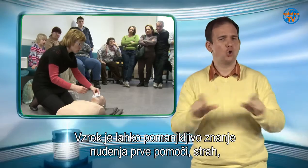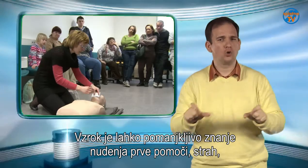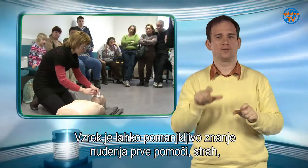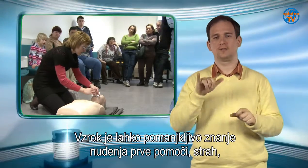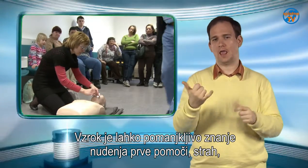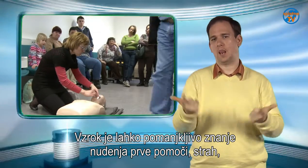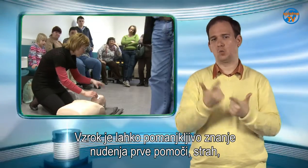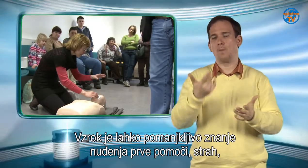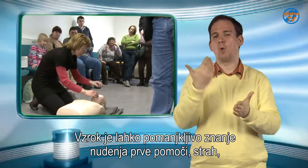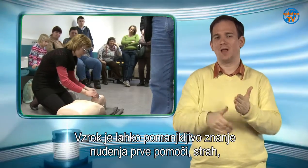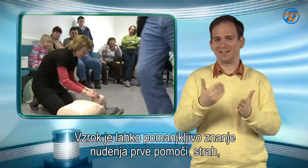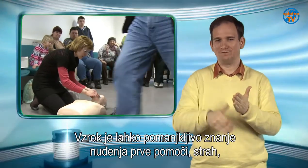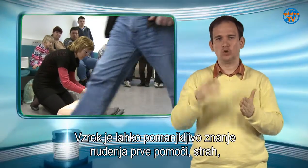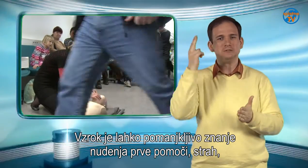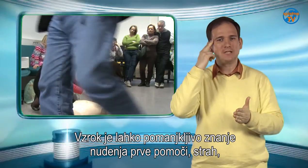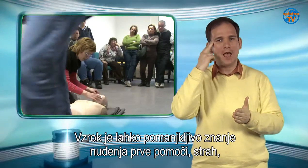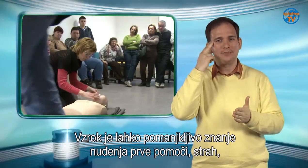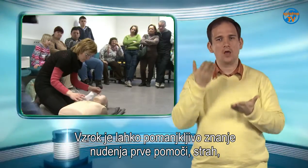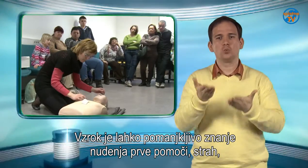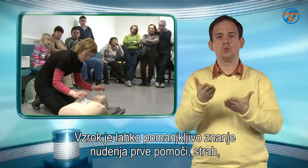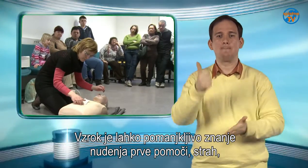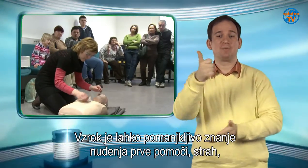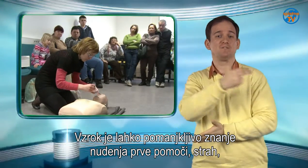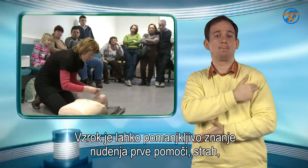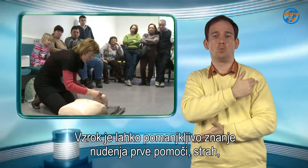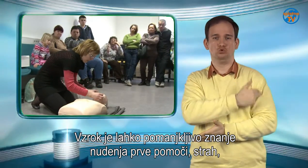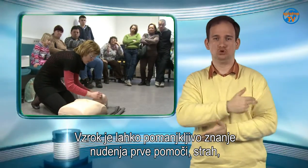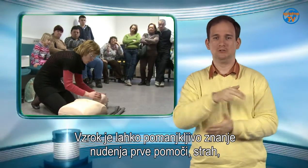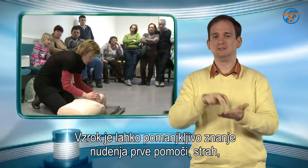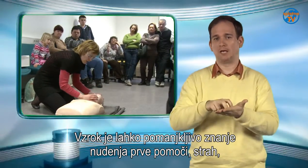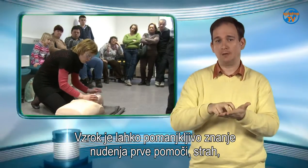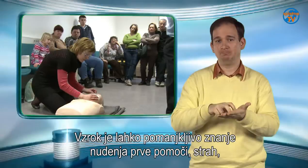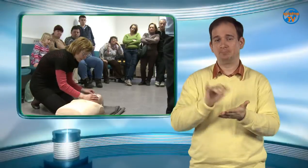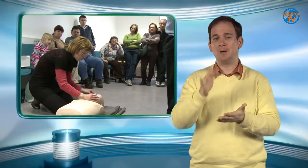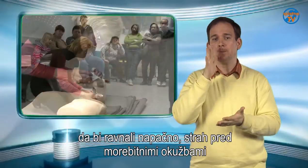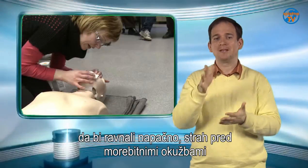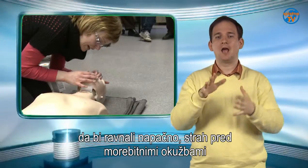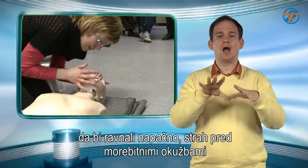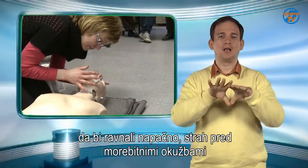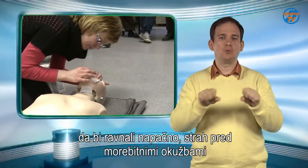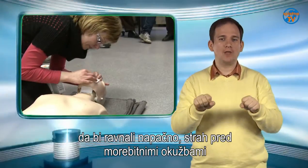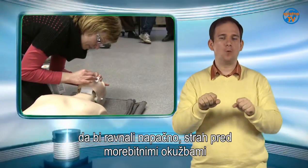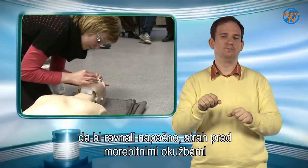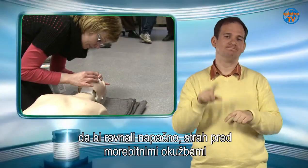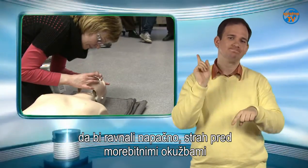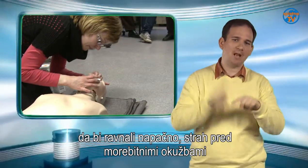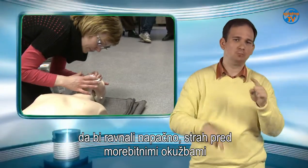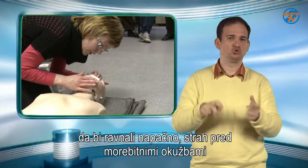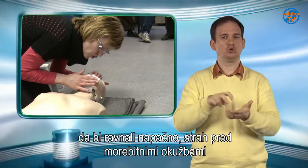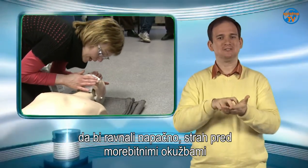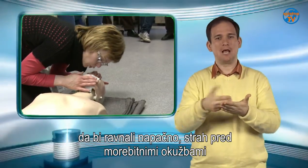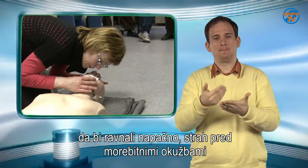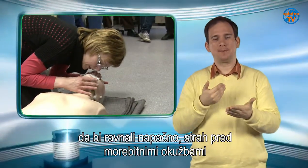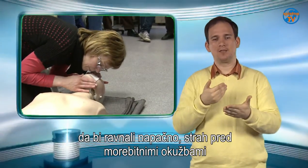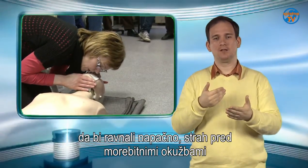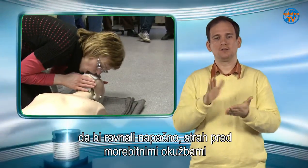Vzrok je lahko pomankljivo znanje nudenja prve pomoči, strah, da bi ravnali napačno, strah pred